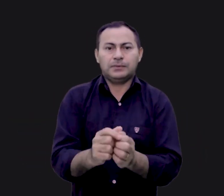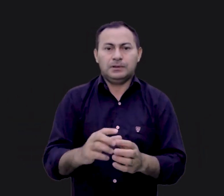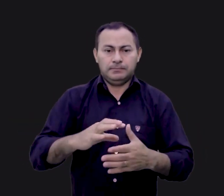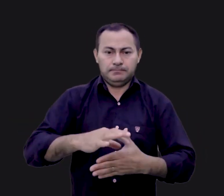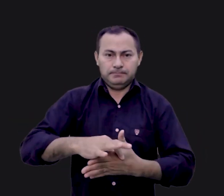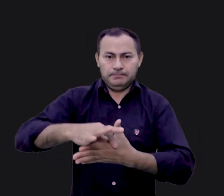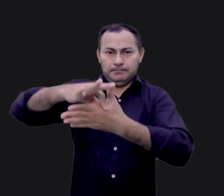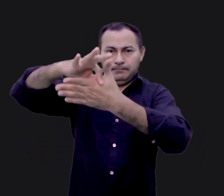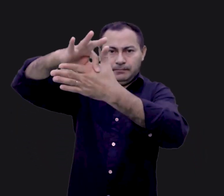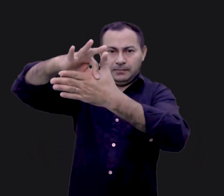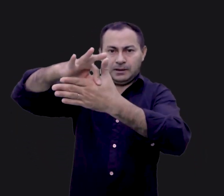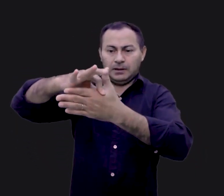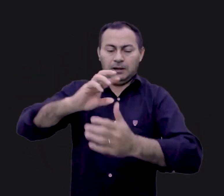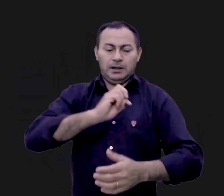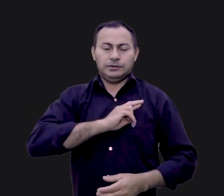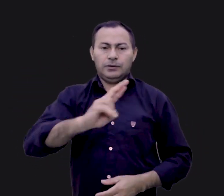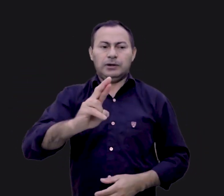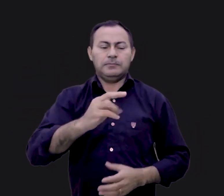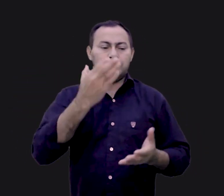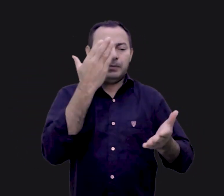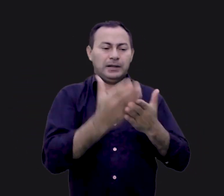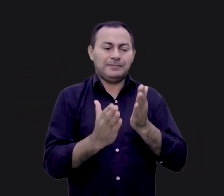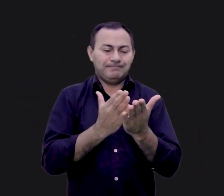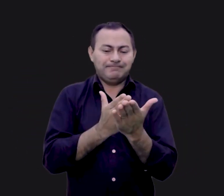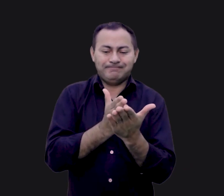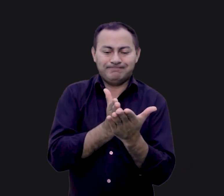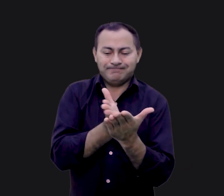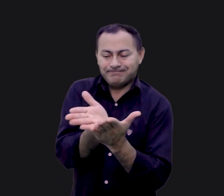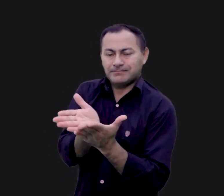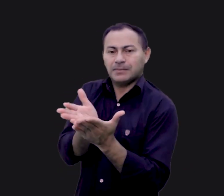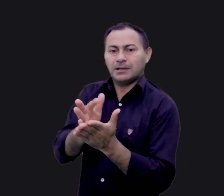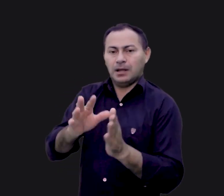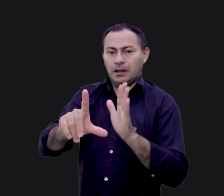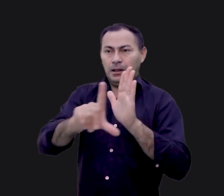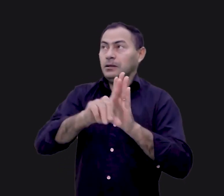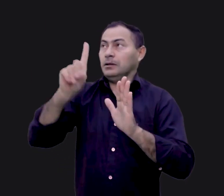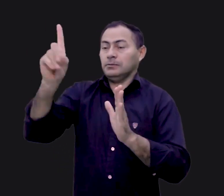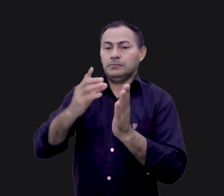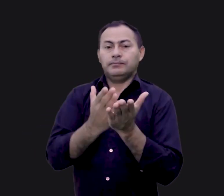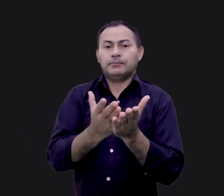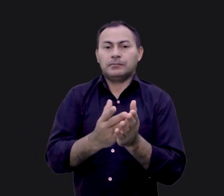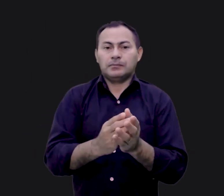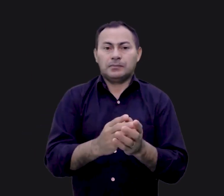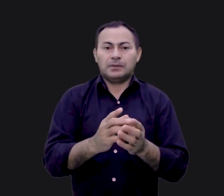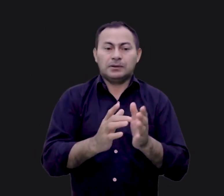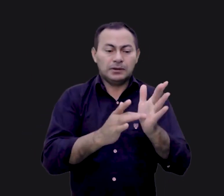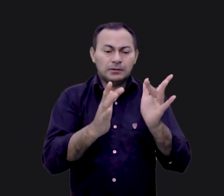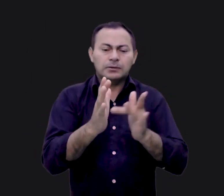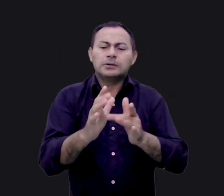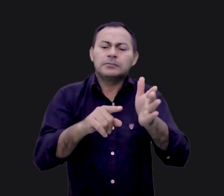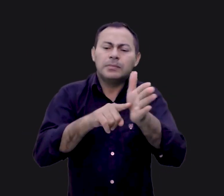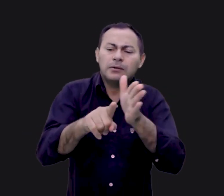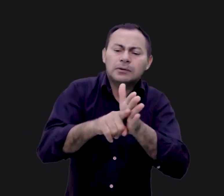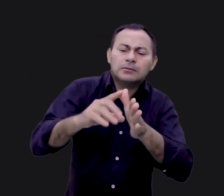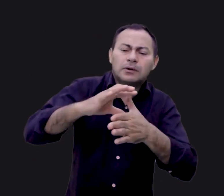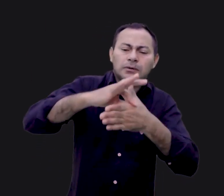líderes religiosos perderam a visão do propósito da lei de Deus. Uma ocasião quando Jesus estava questionando com os líderes